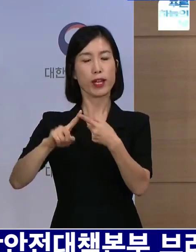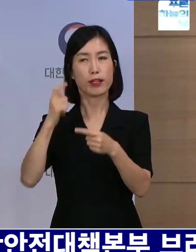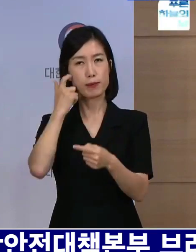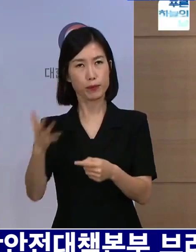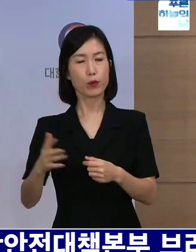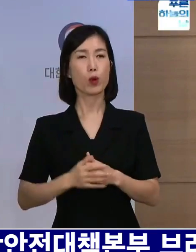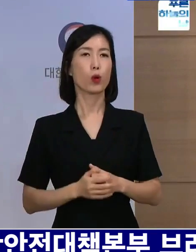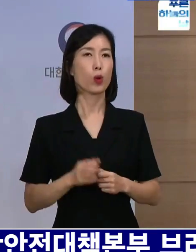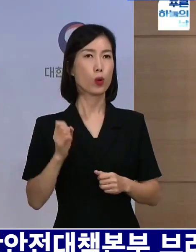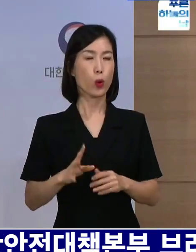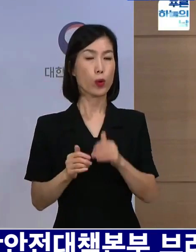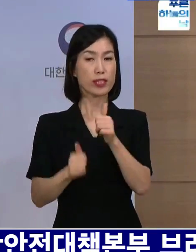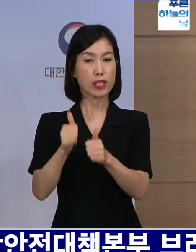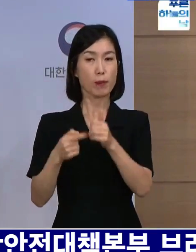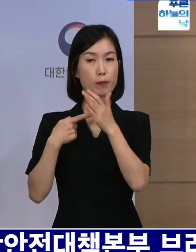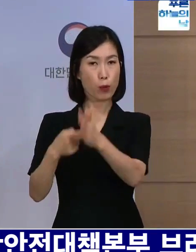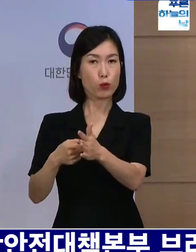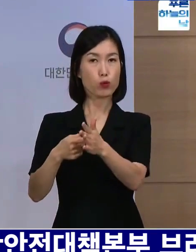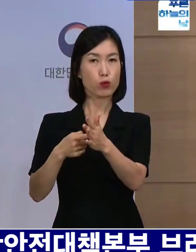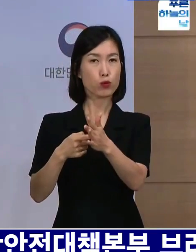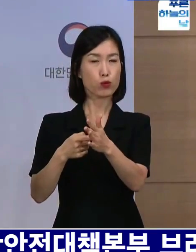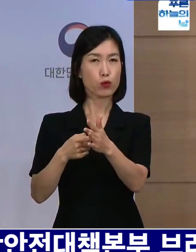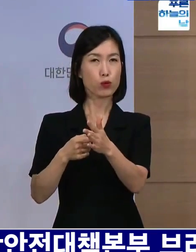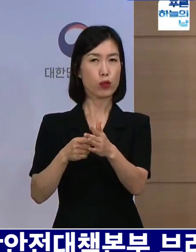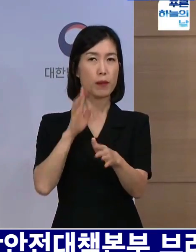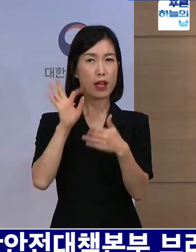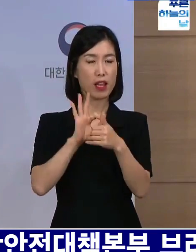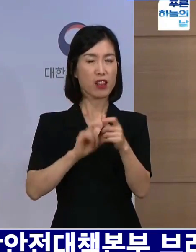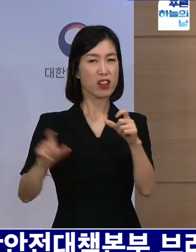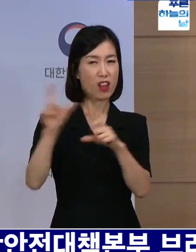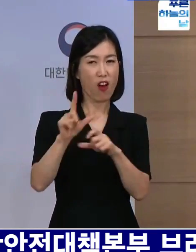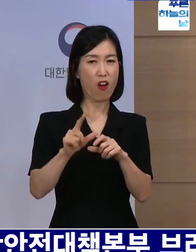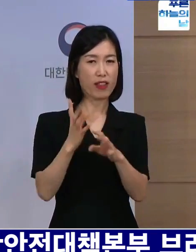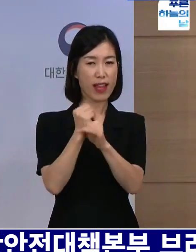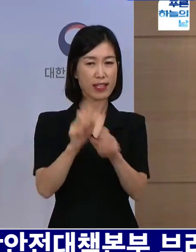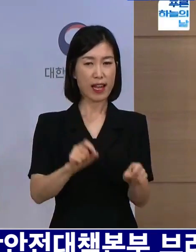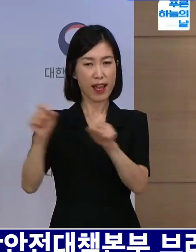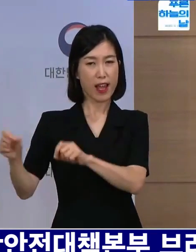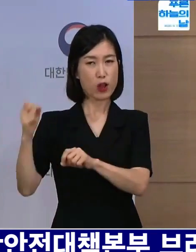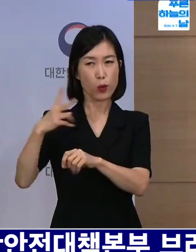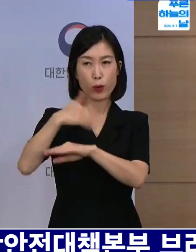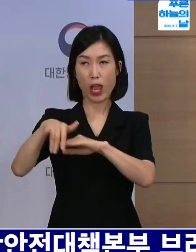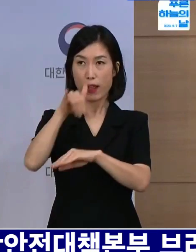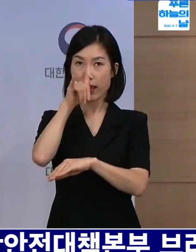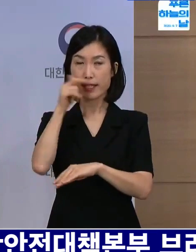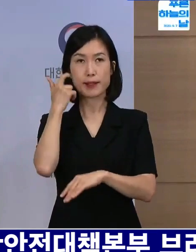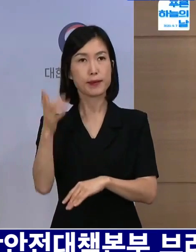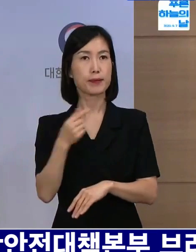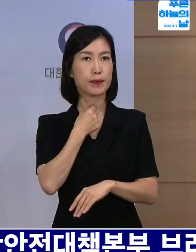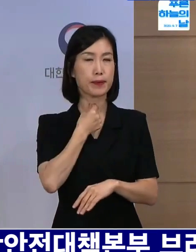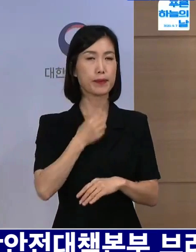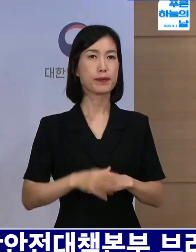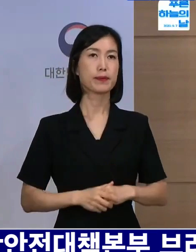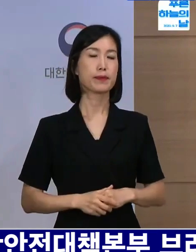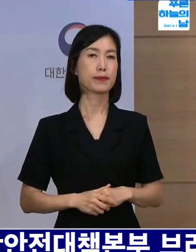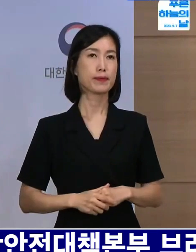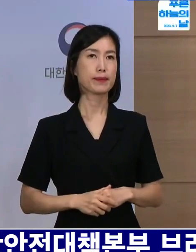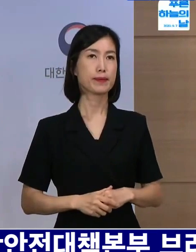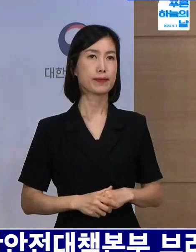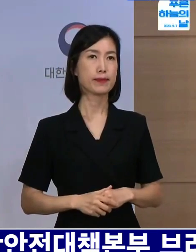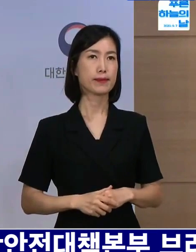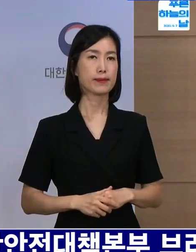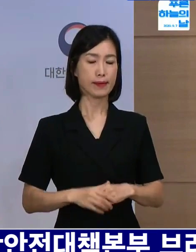더불어 국시 응시 접수가 추가로 연기될 방침이 있는지도 확인 부탁드립니다. 질문